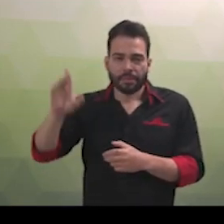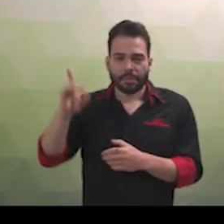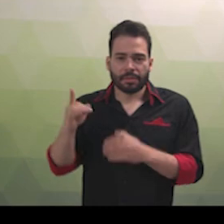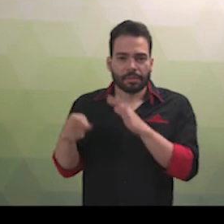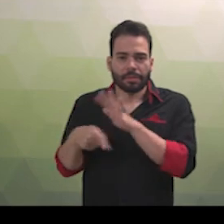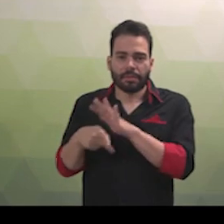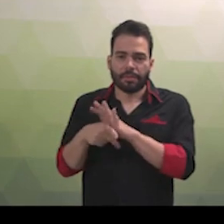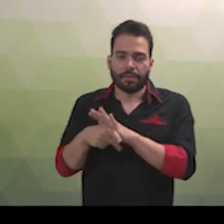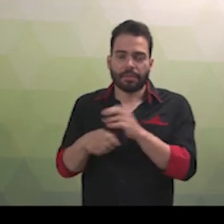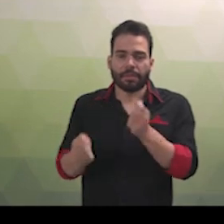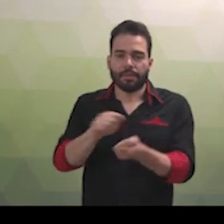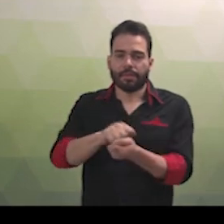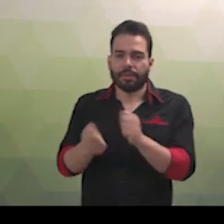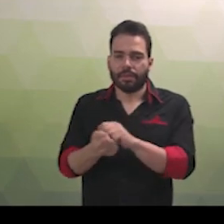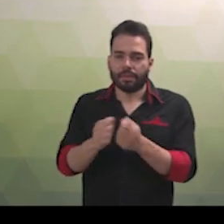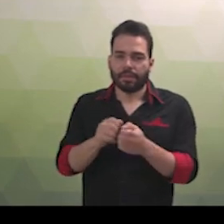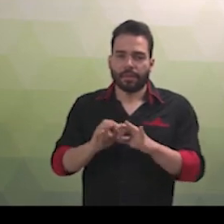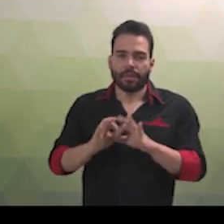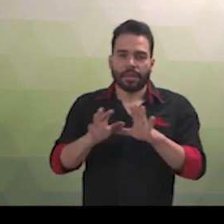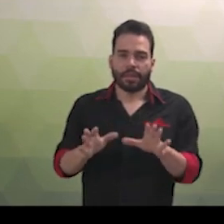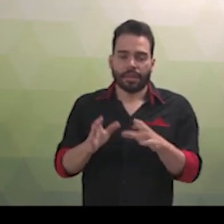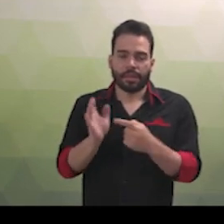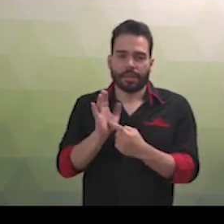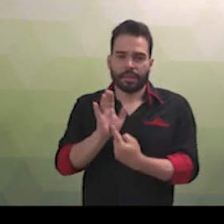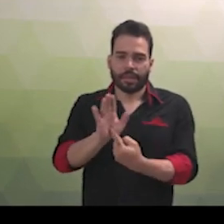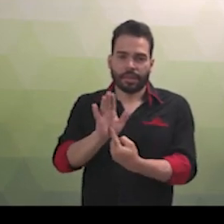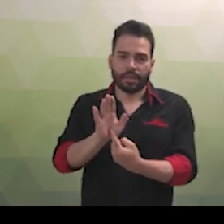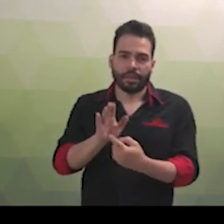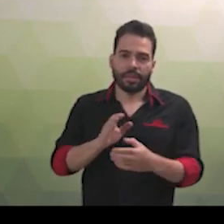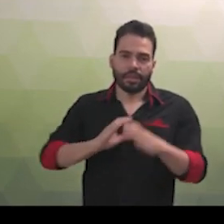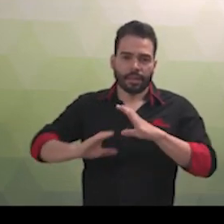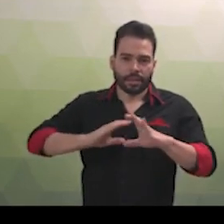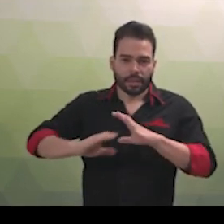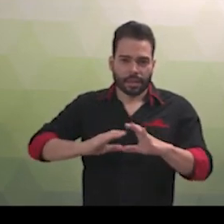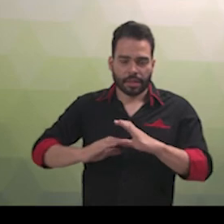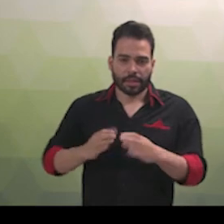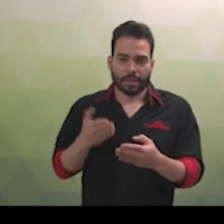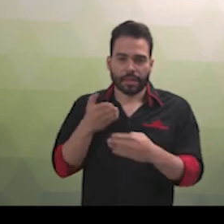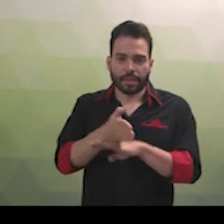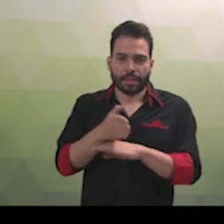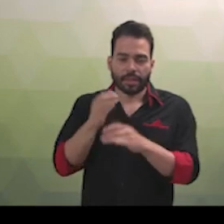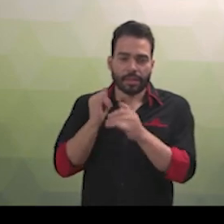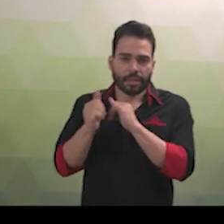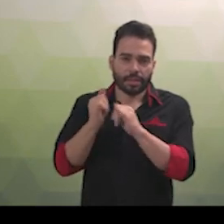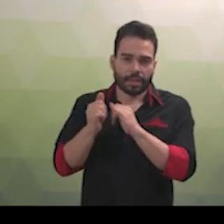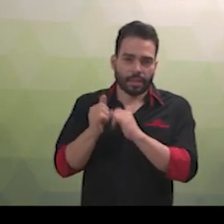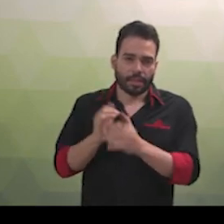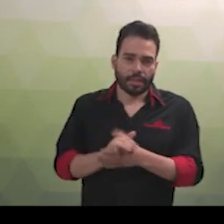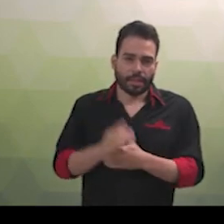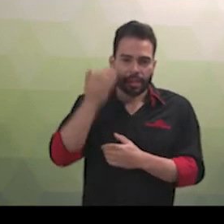acessibilidade, à liberdade de movimento de expressão, a comunicação, ao acesso à informação, a